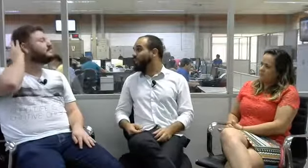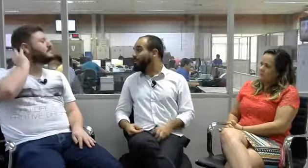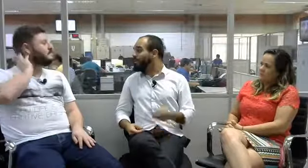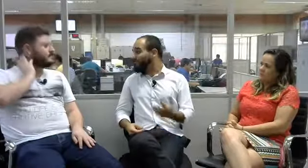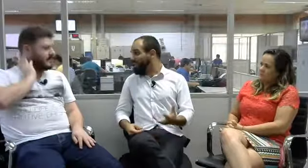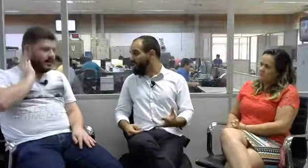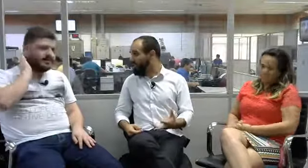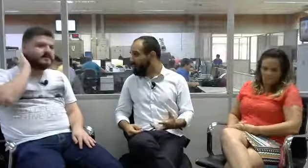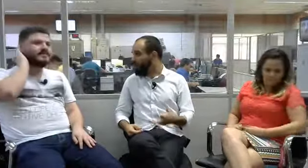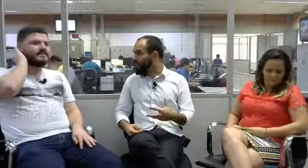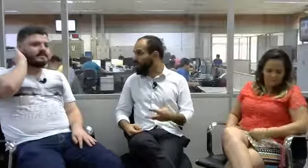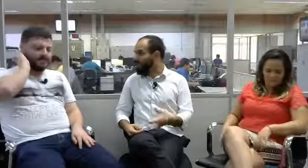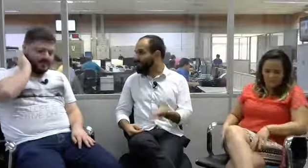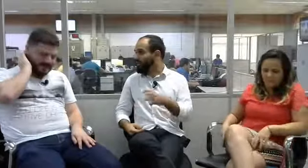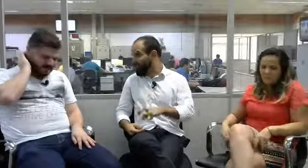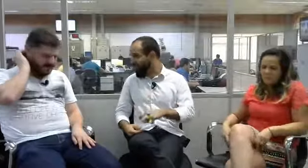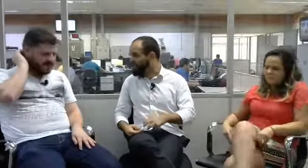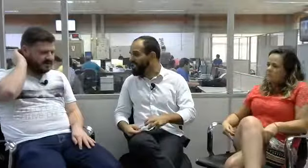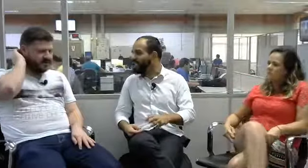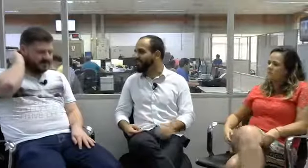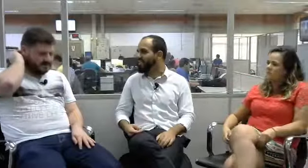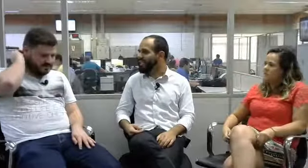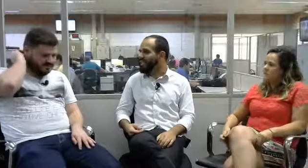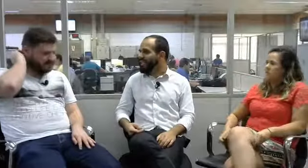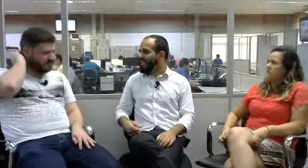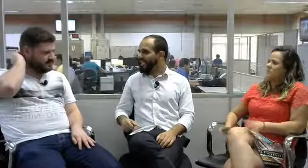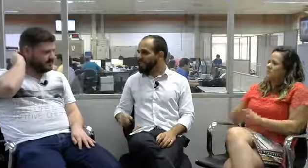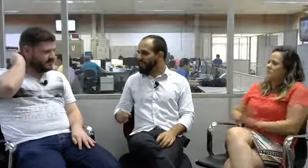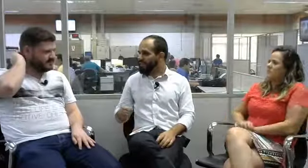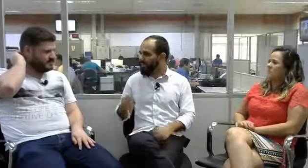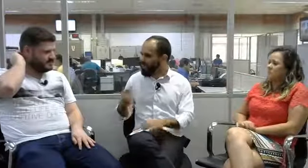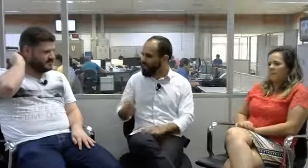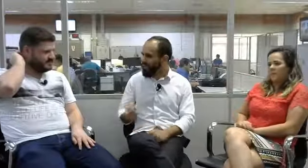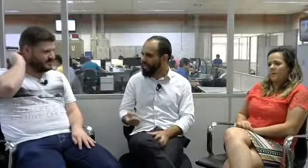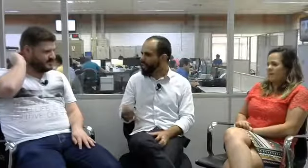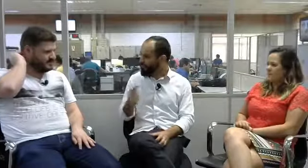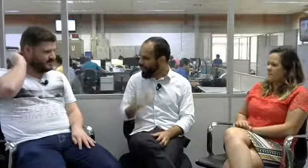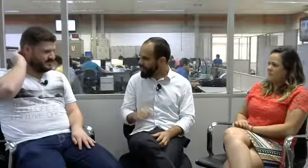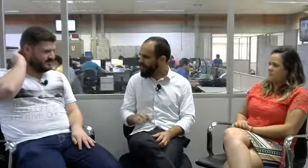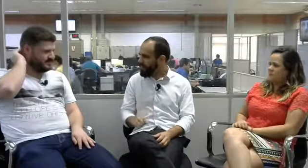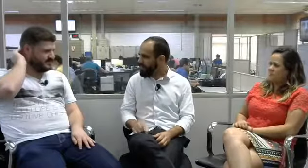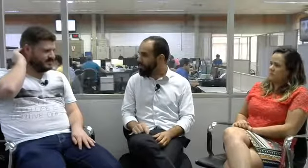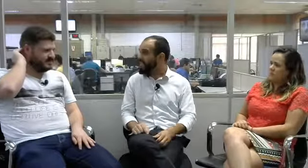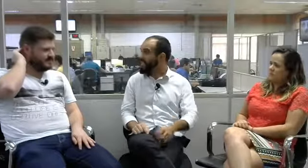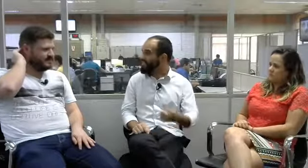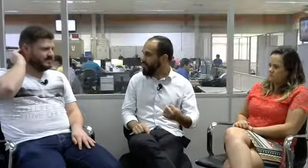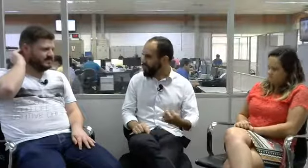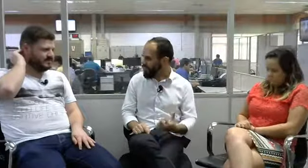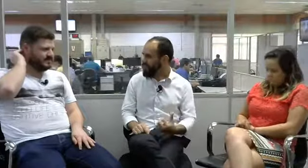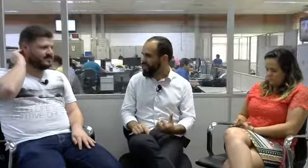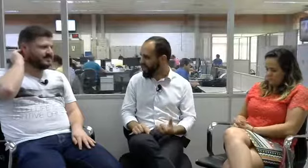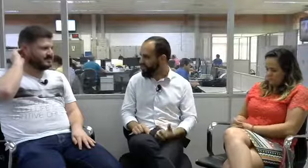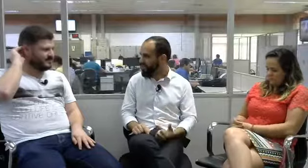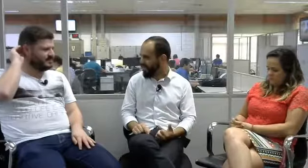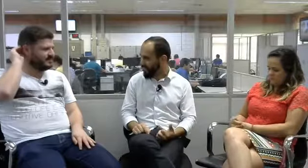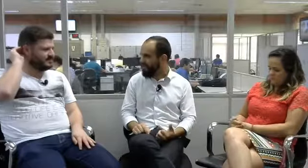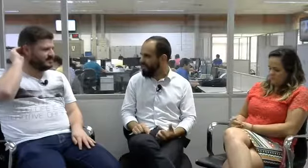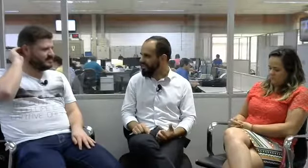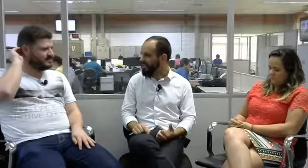mais íntimo, alguma coisa mais subjetiva, né? Então, nós trabalhamos com a ideia de que o próprio terapeuta deva conhecer a língua de sinais, né?